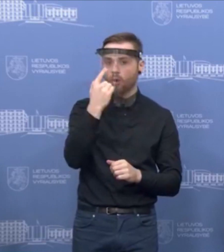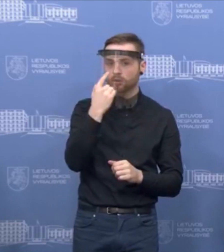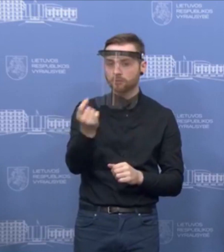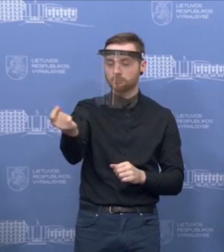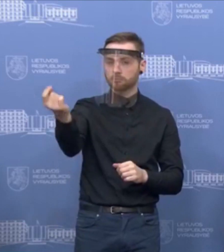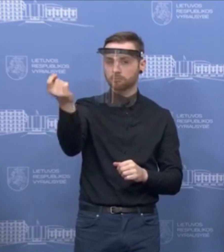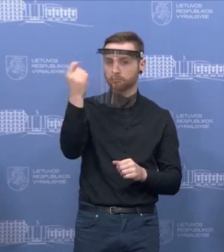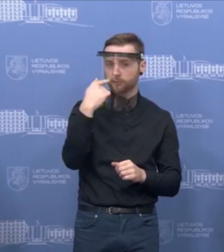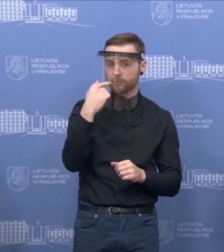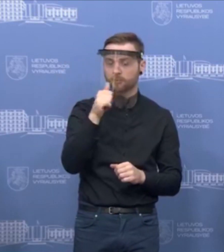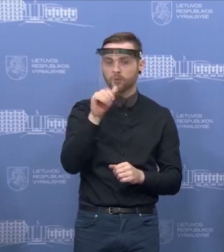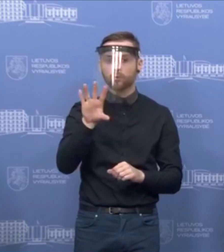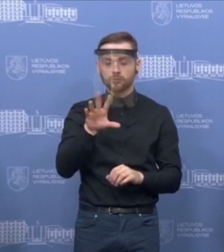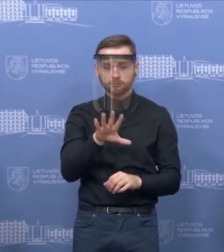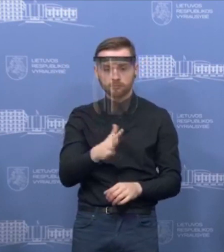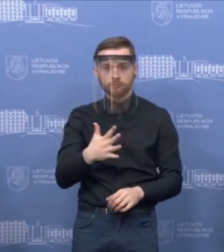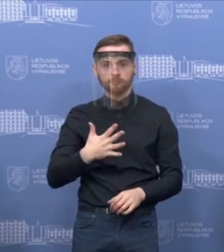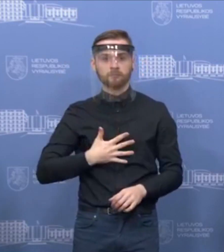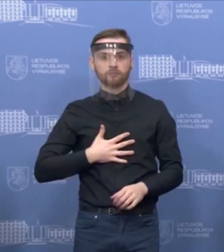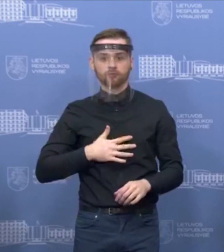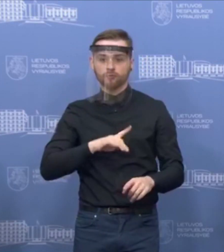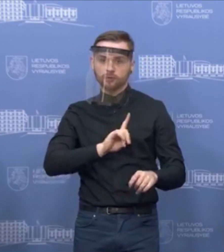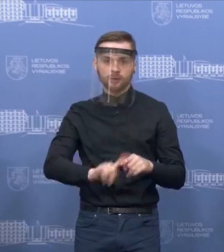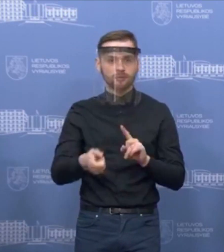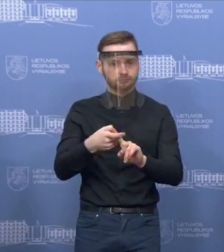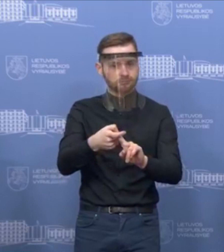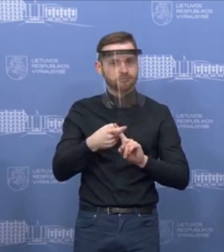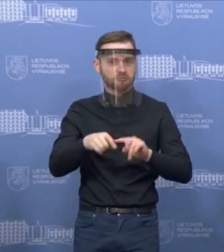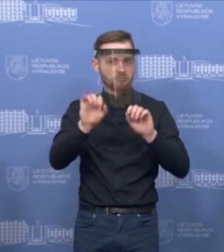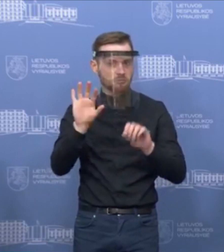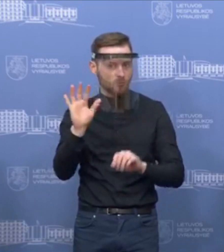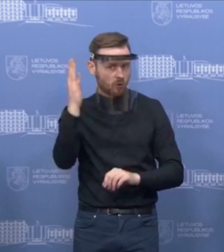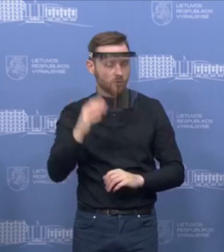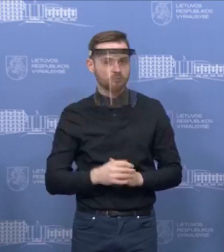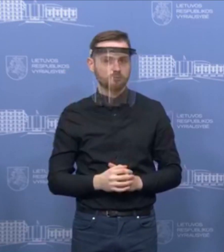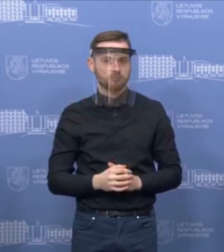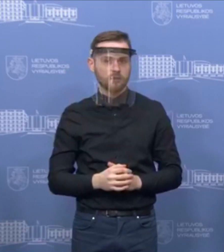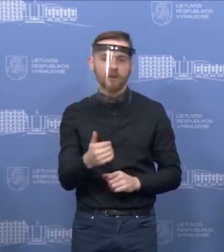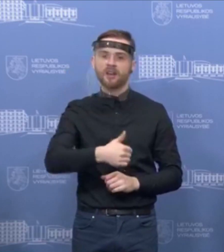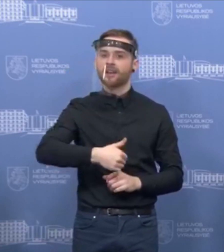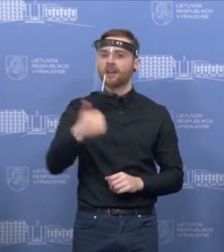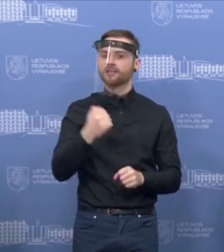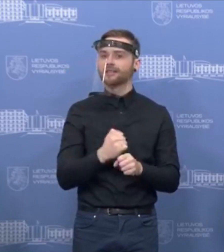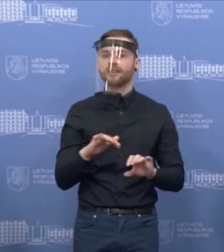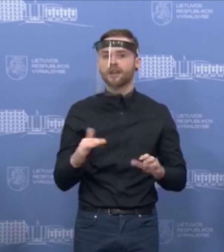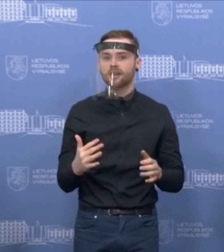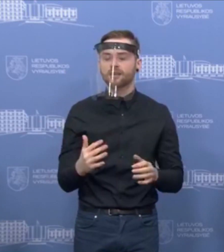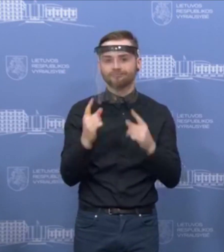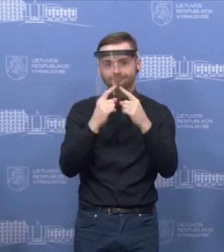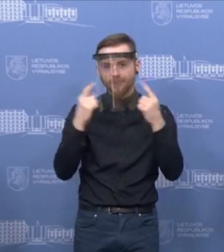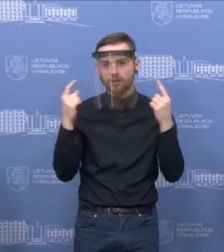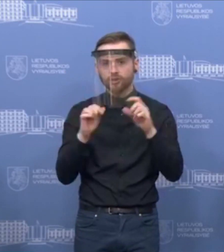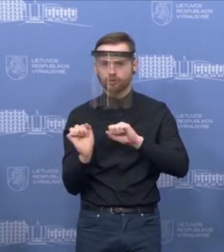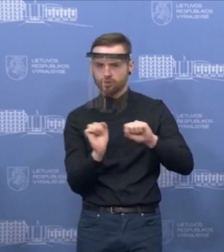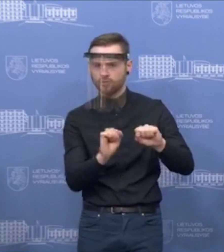Ir jeigu jūs įkvėpsit, jūs turite tikimybę užsikrėsti. Tai geriausia būtų ta kaukė vis tiek jūs kažkiek